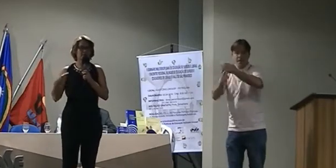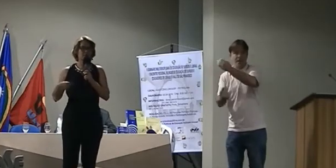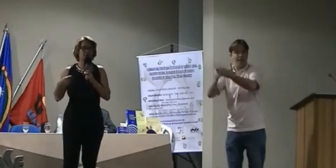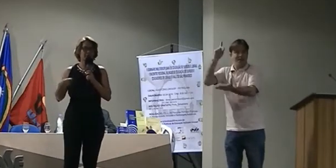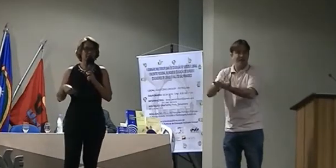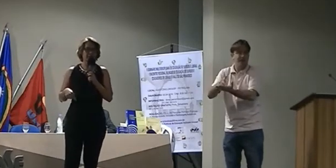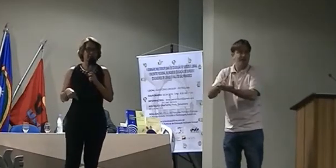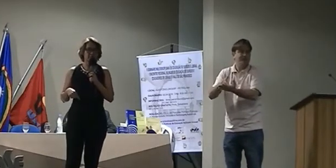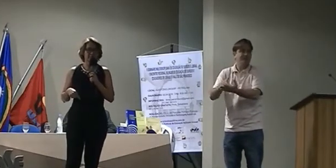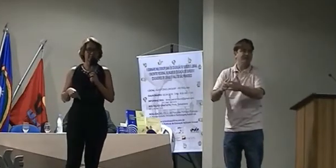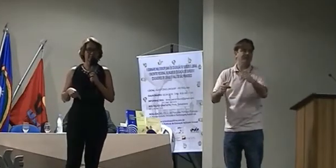escola bilingue?